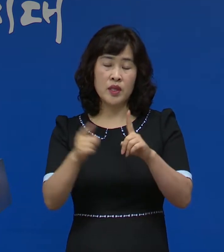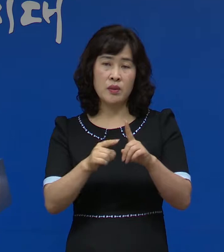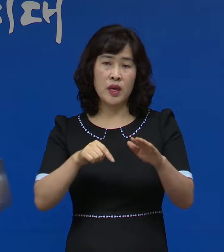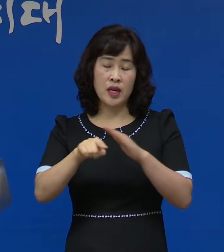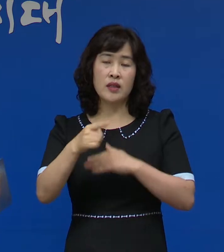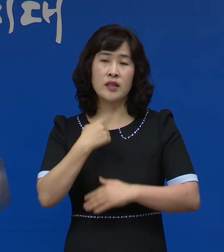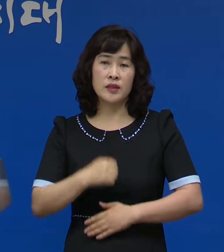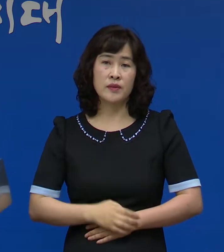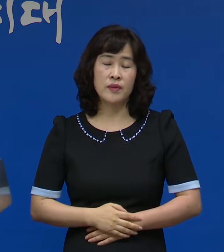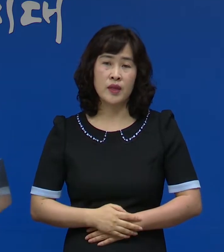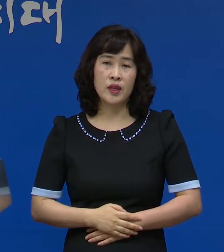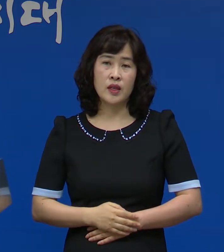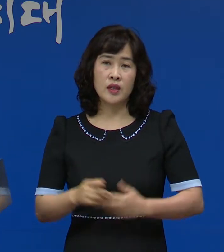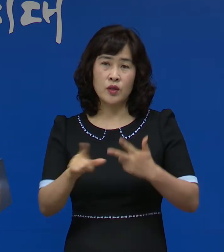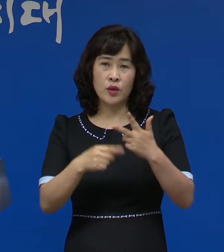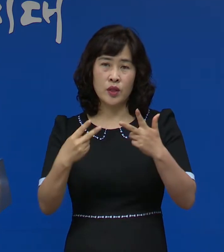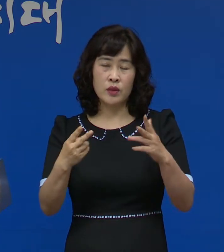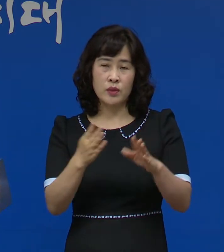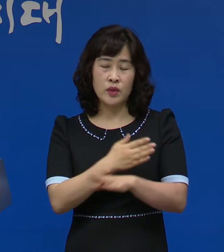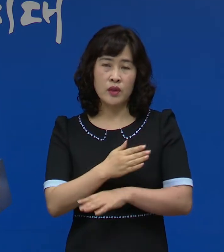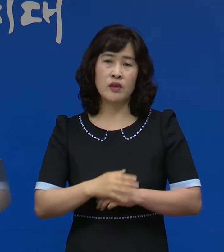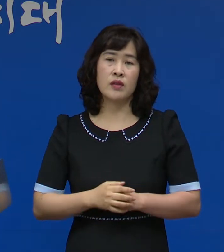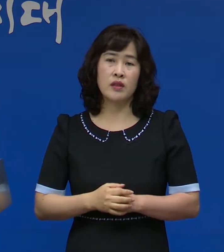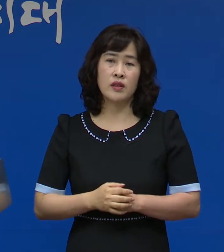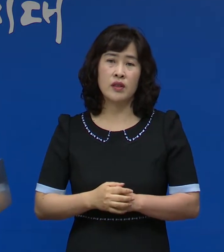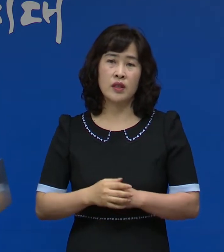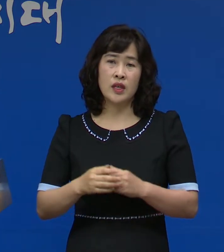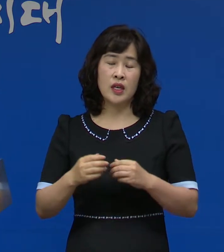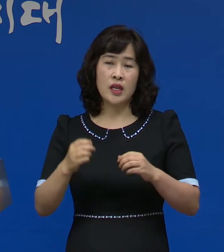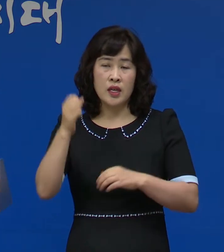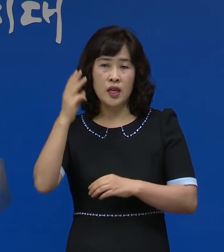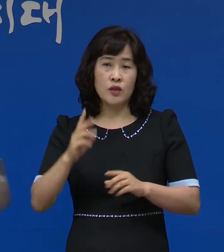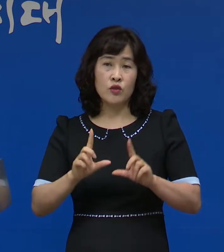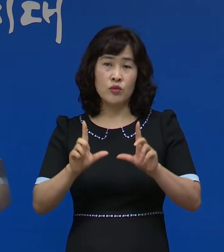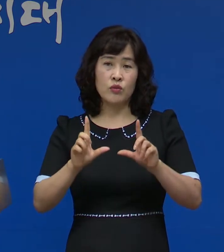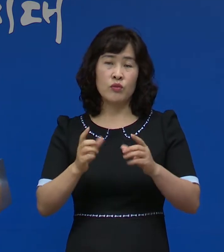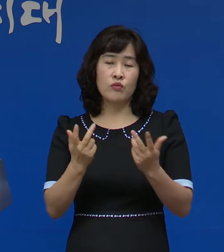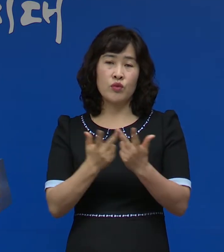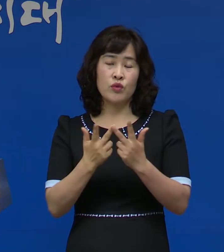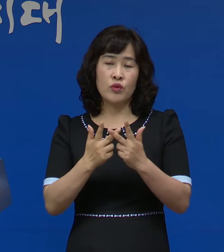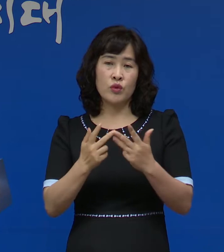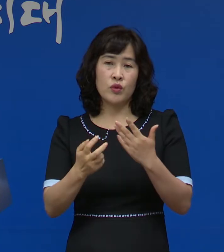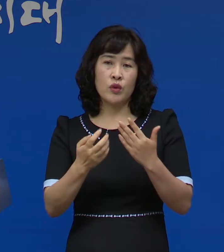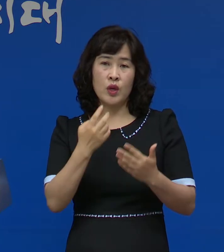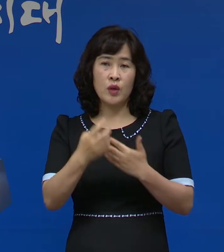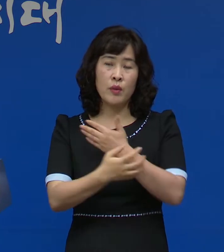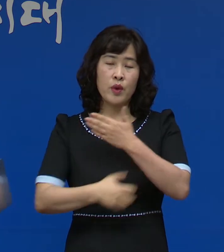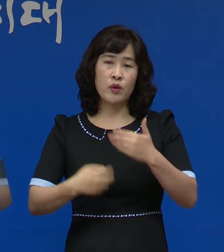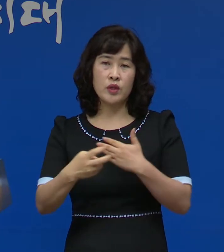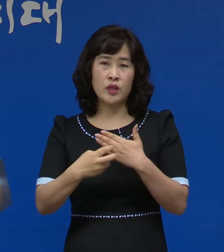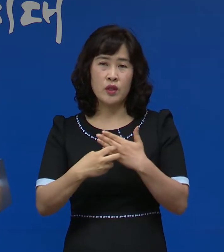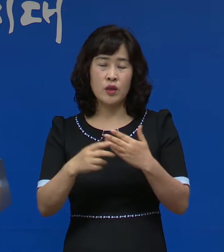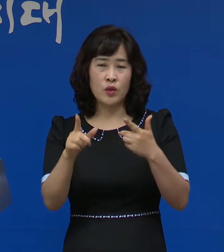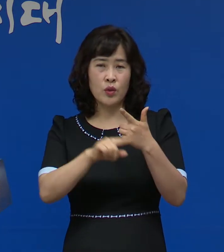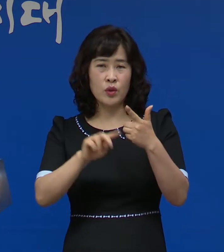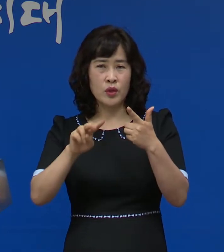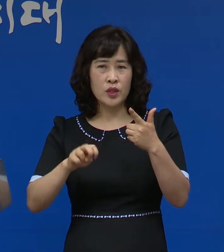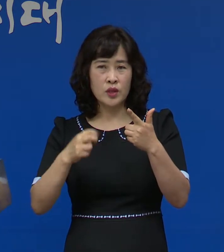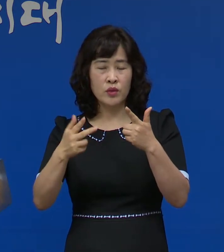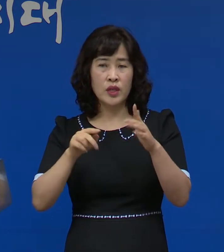광주북구보건소로부터 6월 29일 들렀던 광주건설기초교육원에서